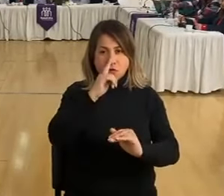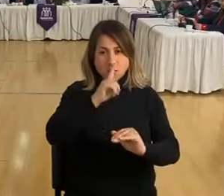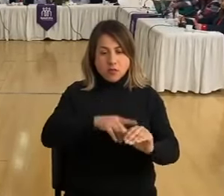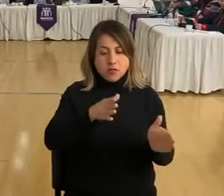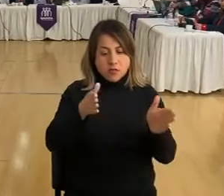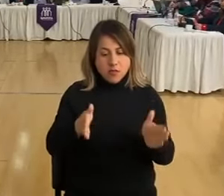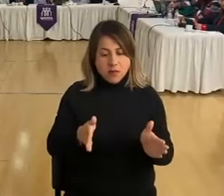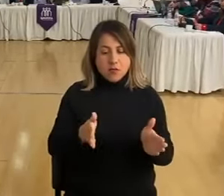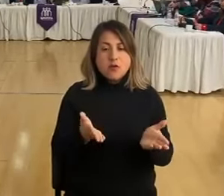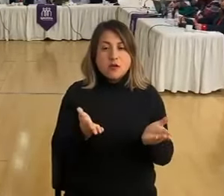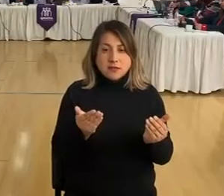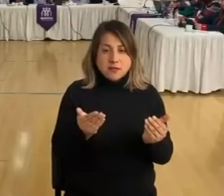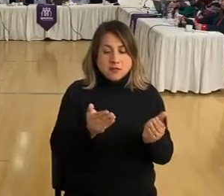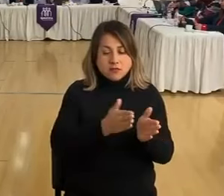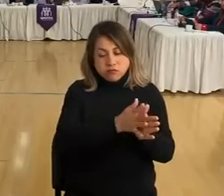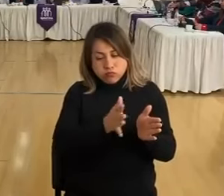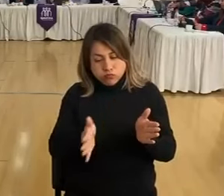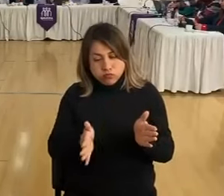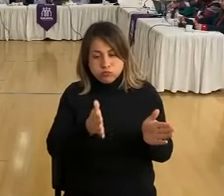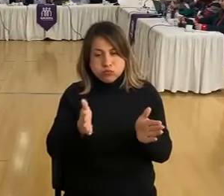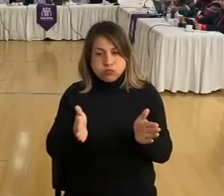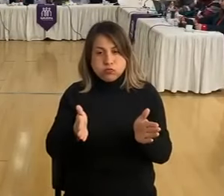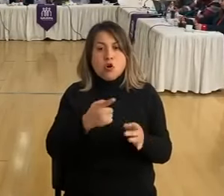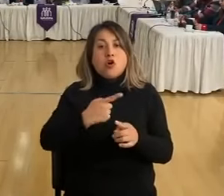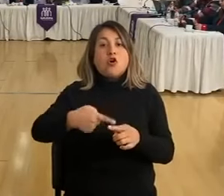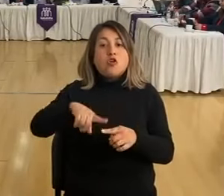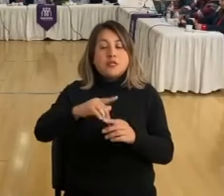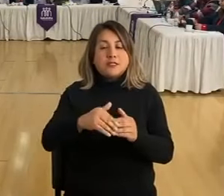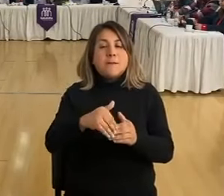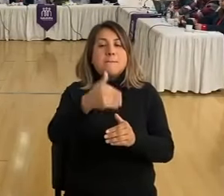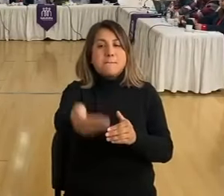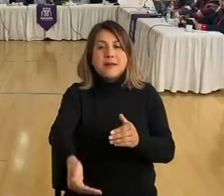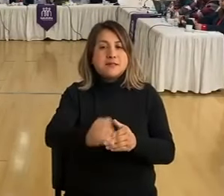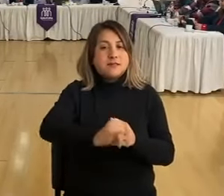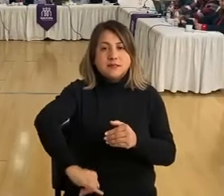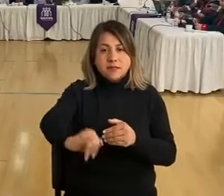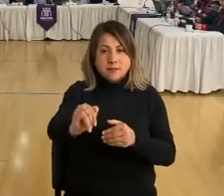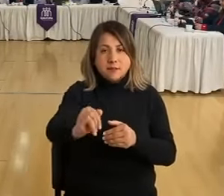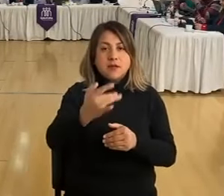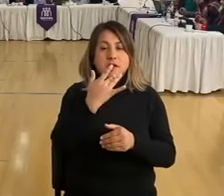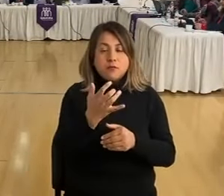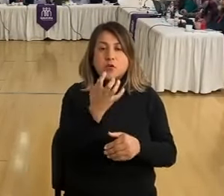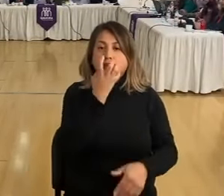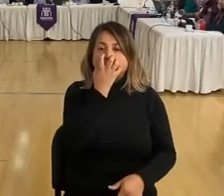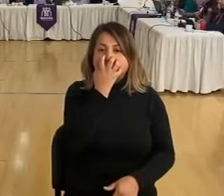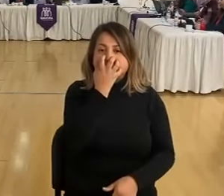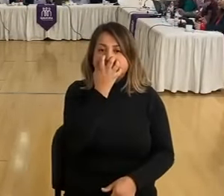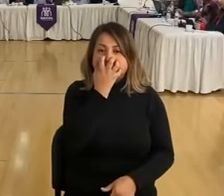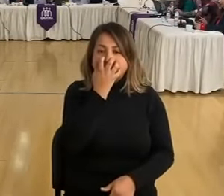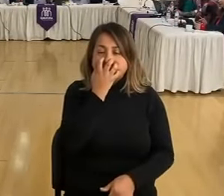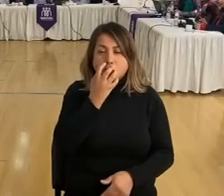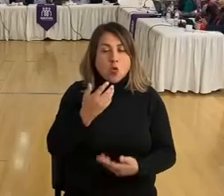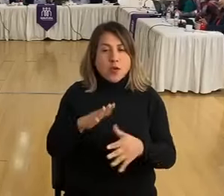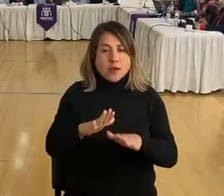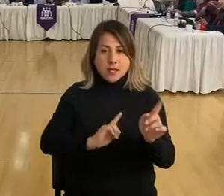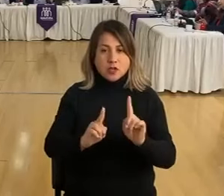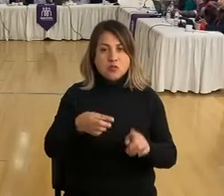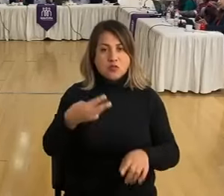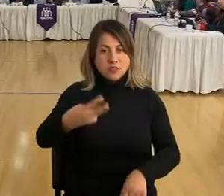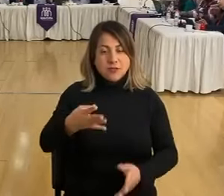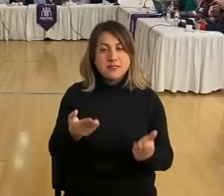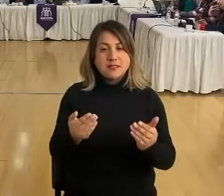necesidades que, por cierto, exceden y van para siempre, porque el oxígeno lo va a necesitar cualquier gestión municipal.